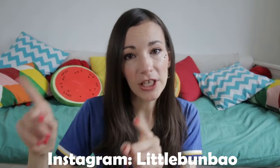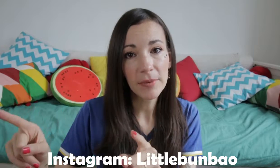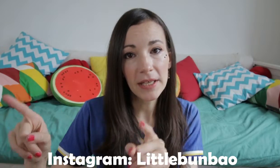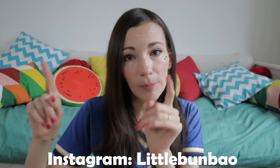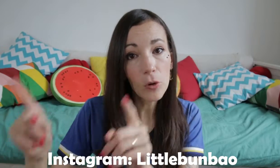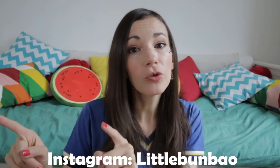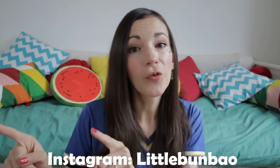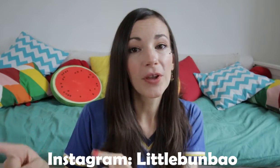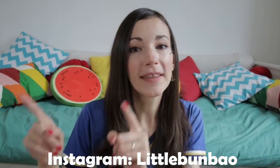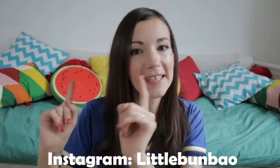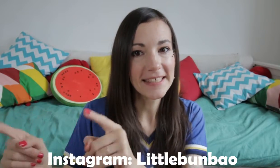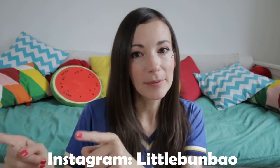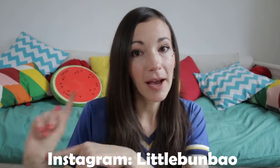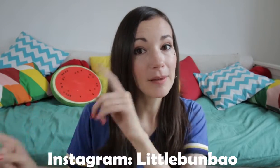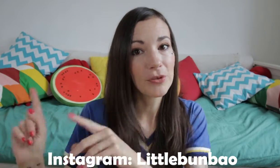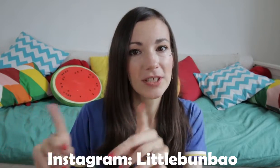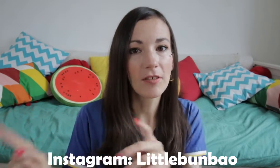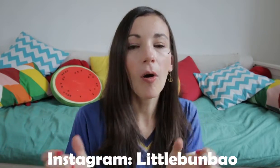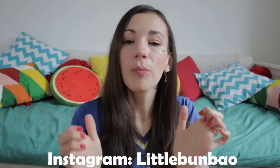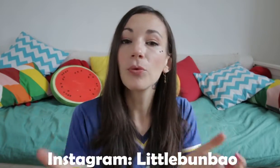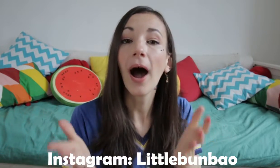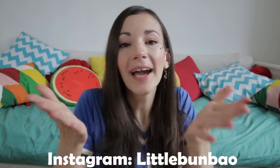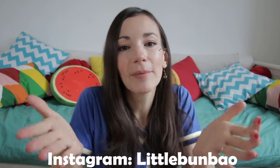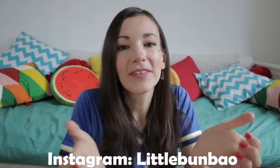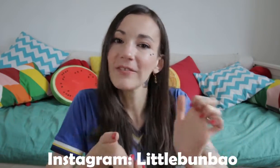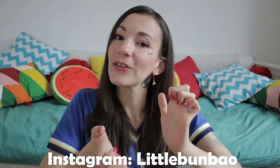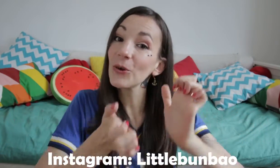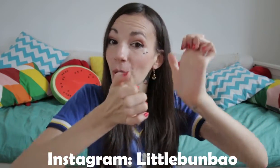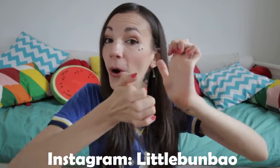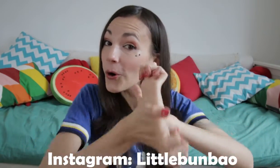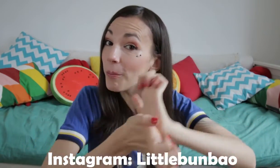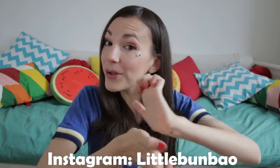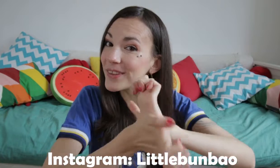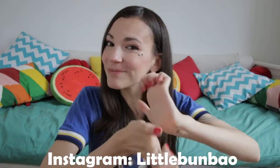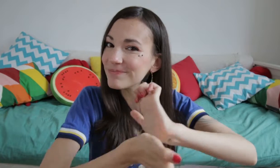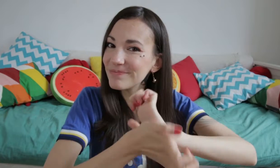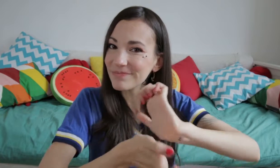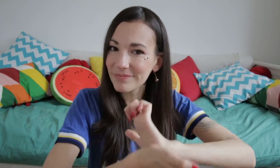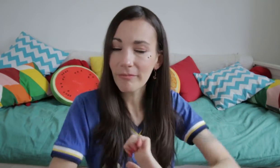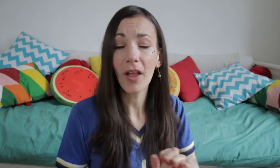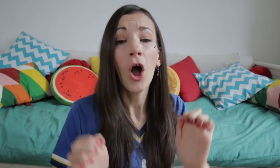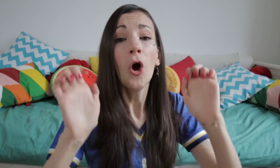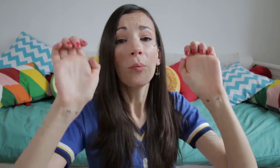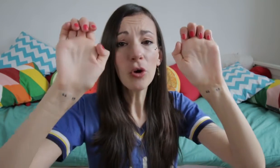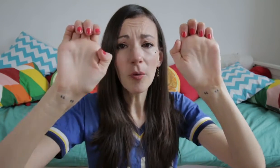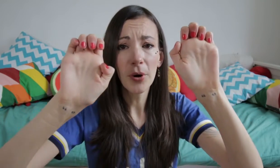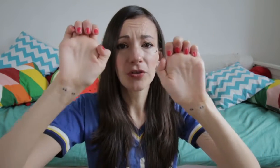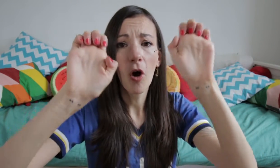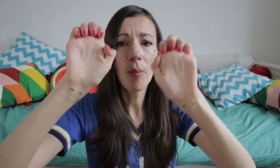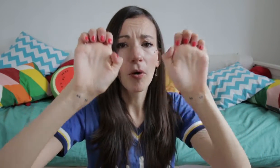j'ai mis beaucoup de fruits, n'hésitez pas à aller piocher dedans pour agrémenter votre compote. Pour compote, on prend